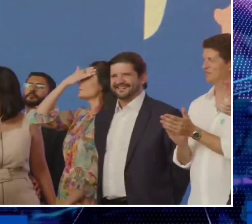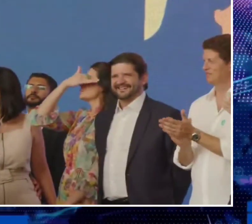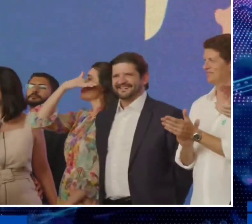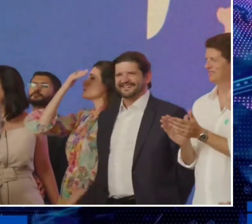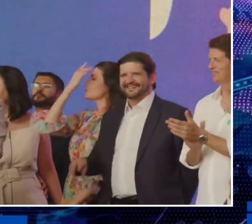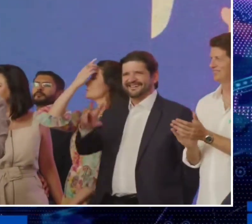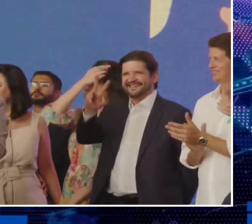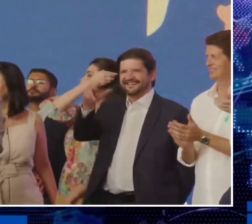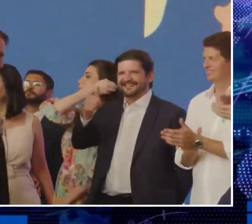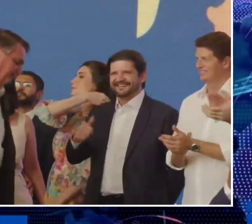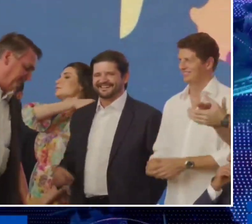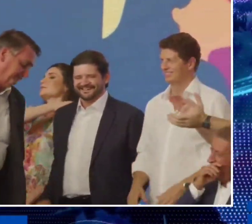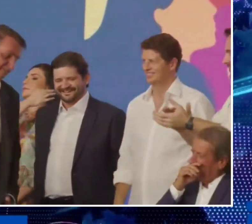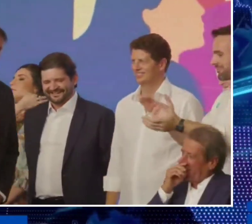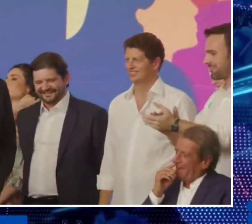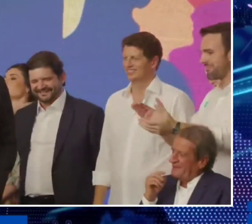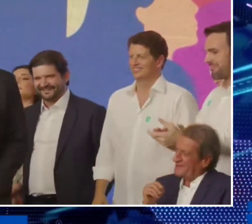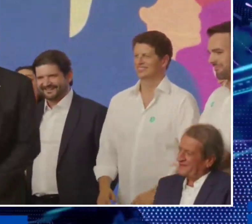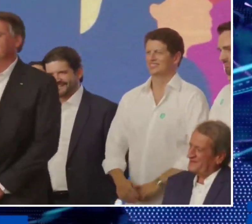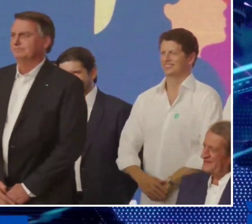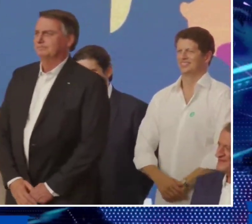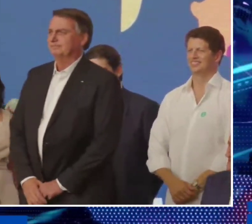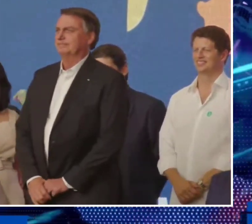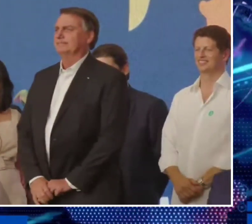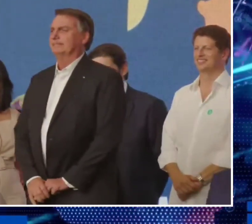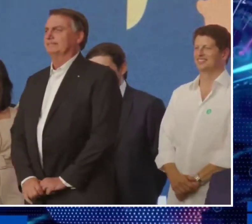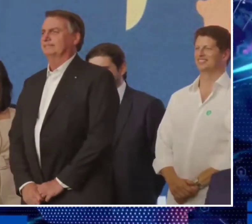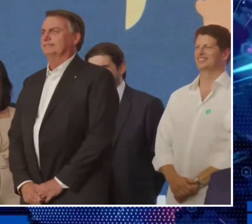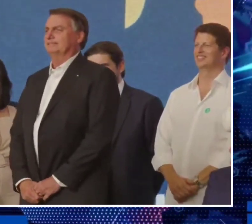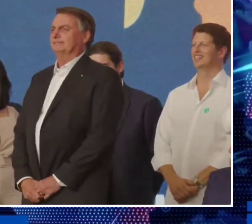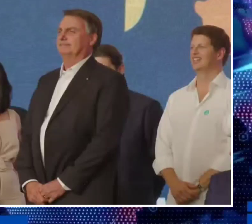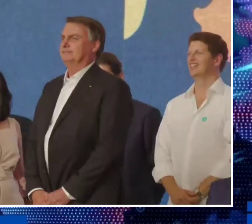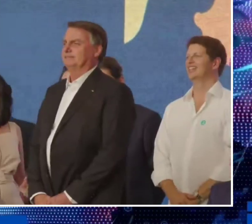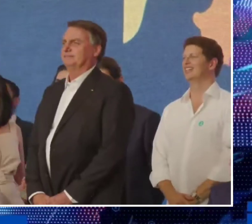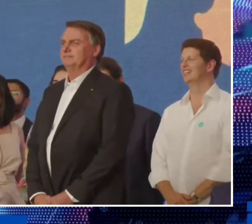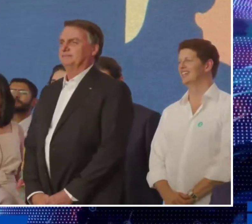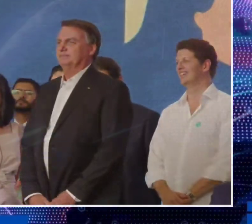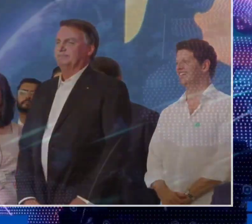Obrigada pelas palavras, presidente Jair Bolsonaro.